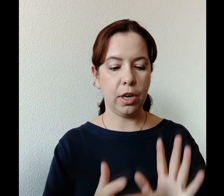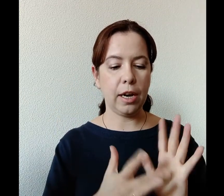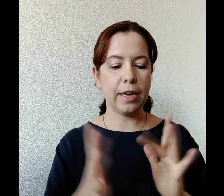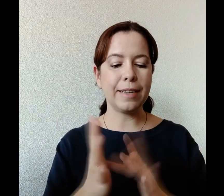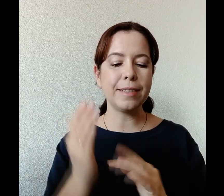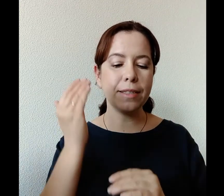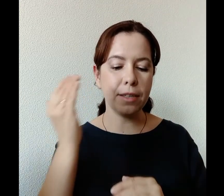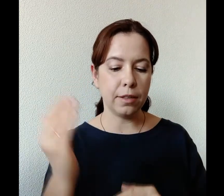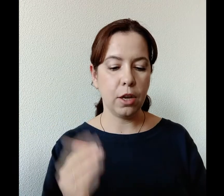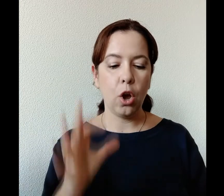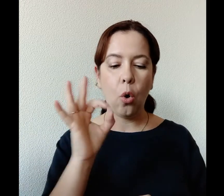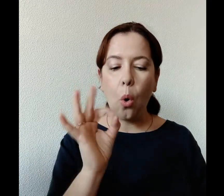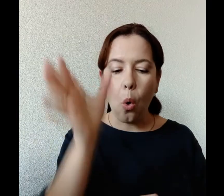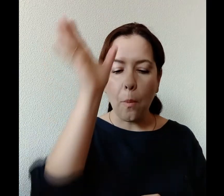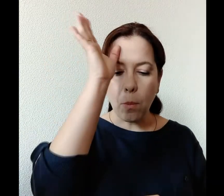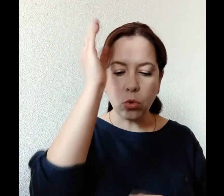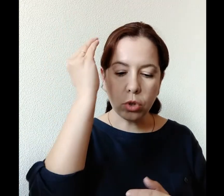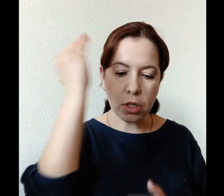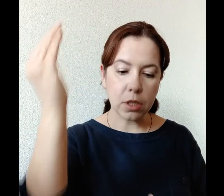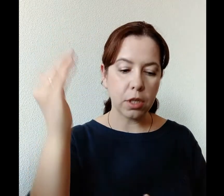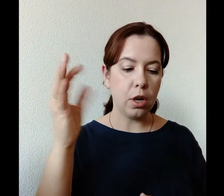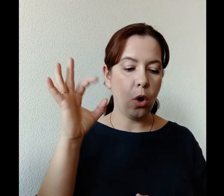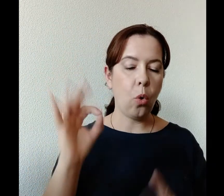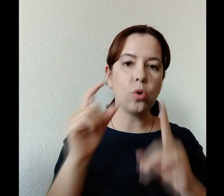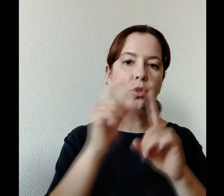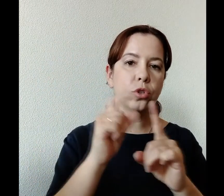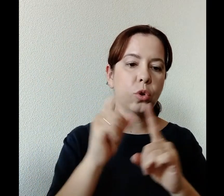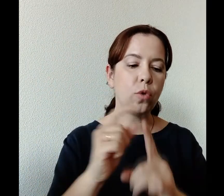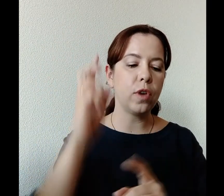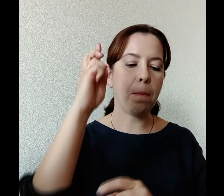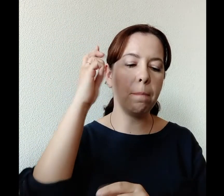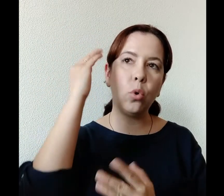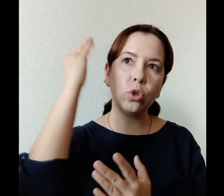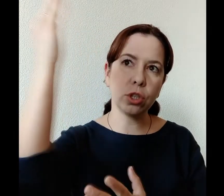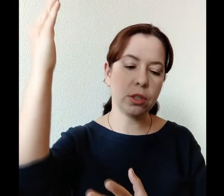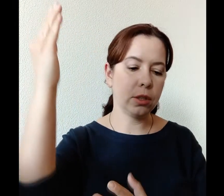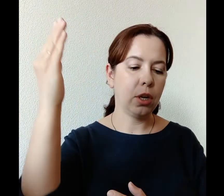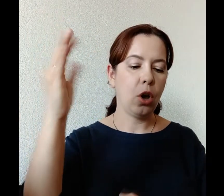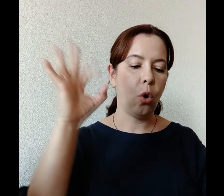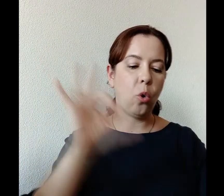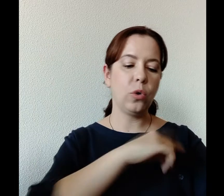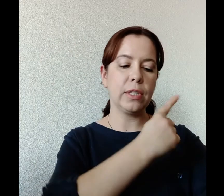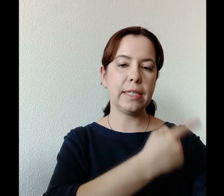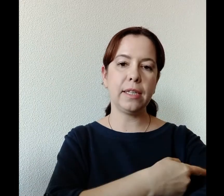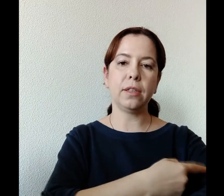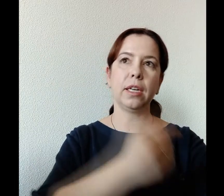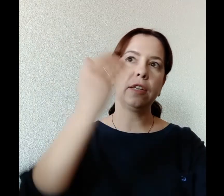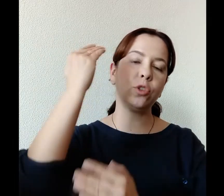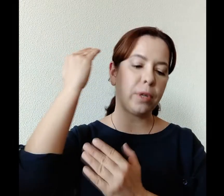Христе, о Мудрости, о Слове Божьей, о Силах». Это все про